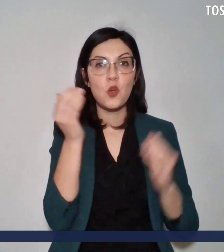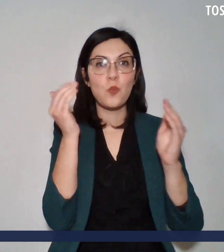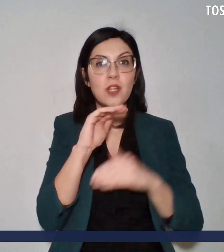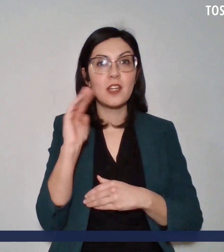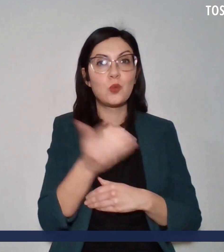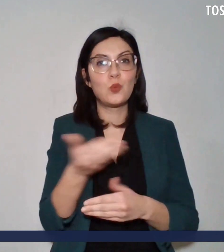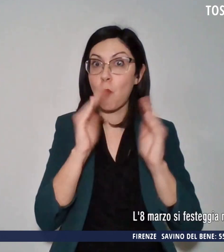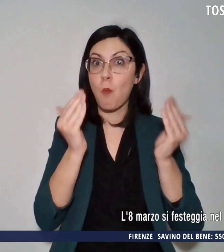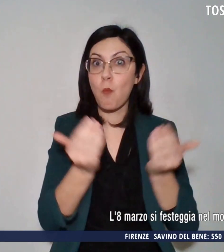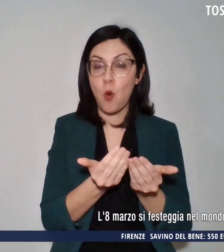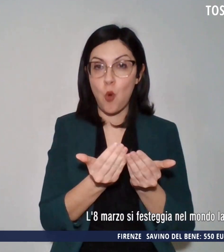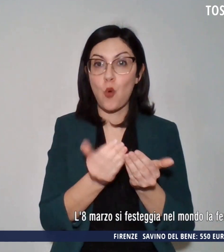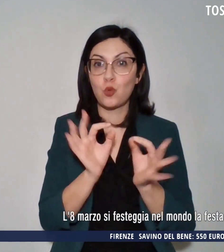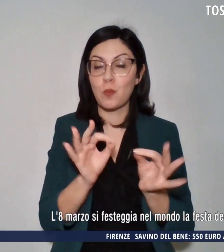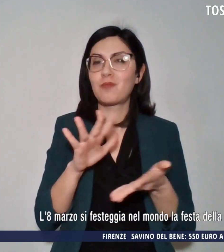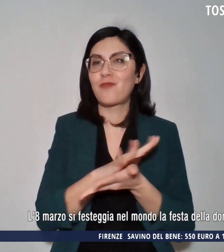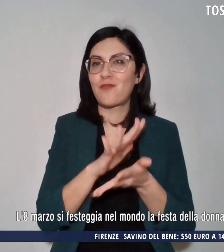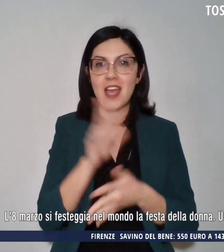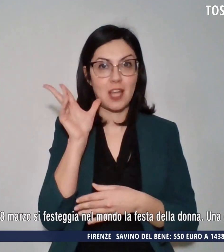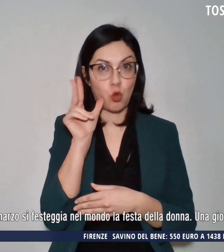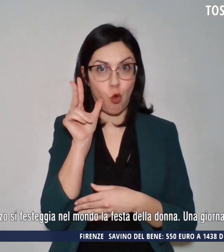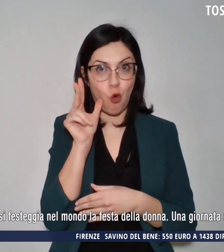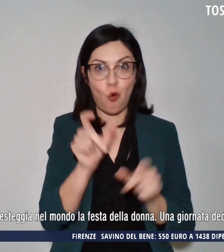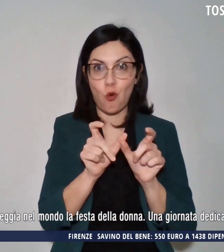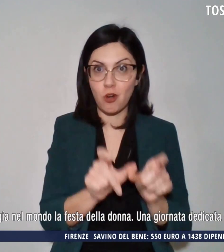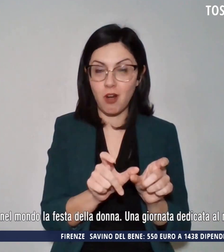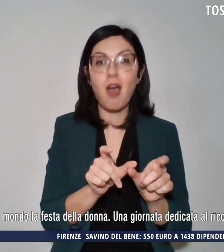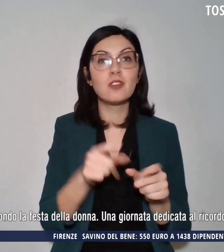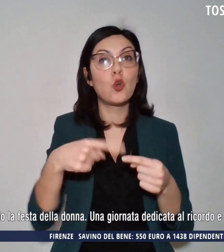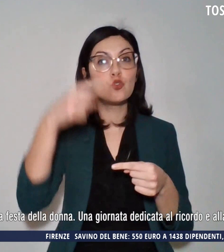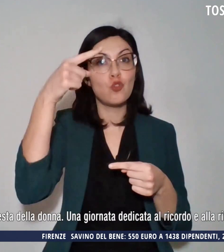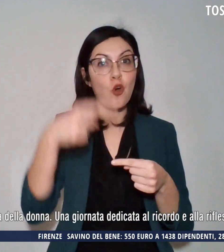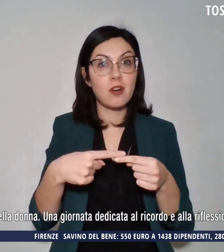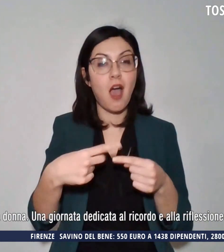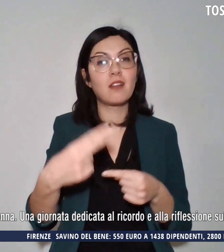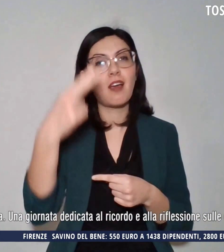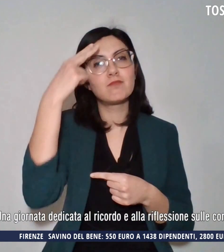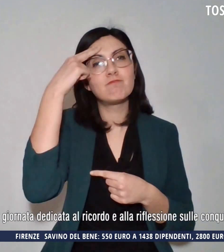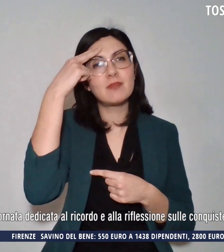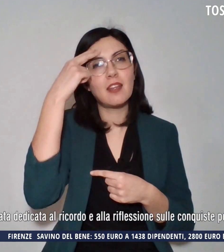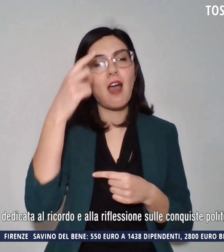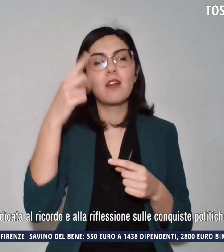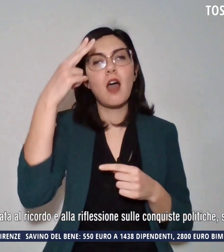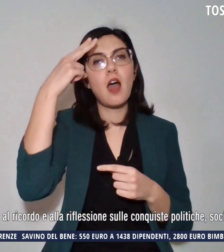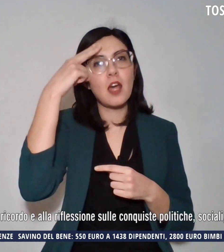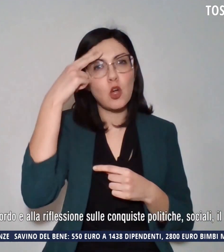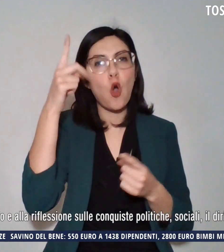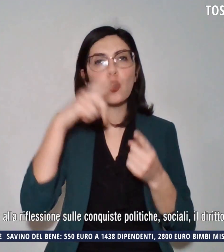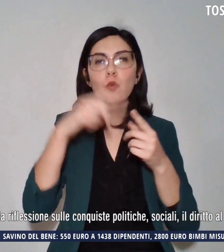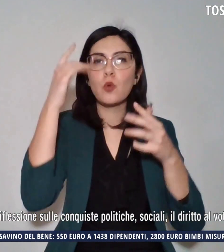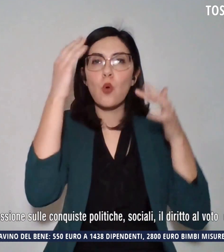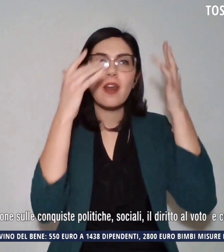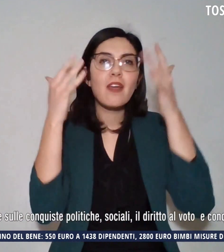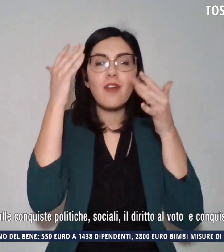TG regione, una giornata dedicata al ricordo e alla riflessione sulle conquiste